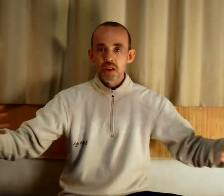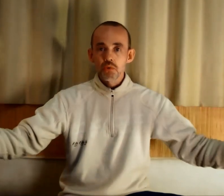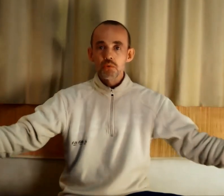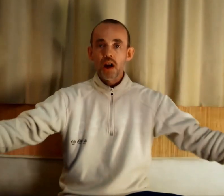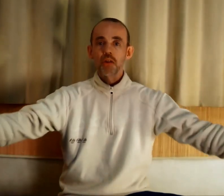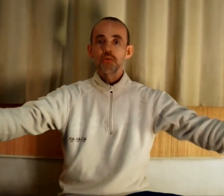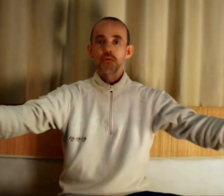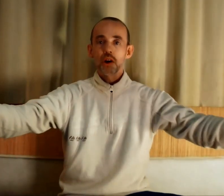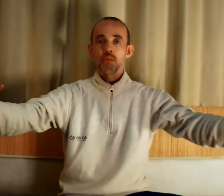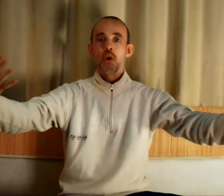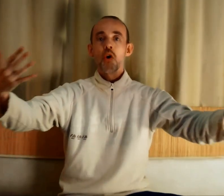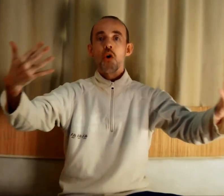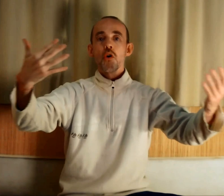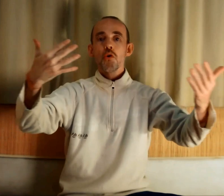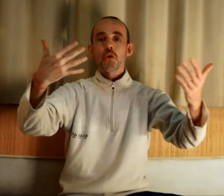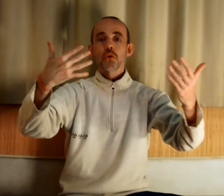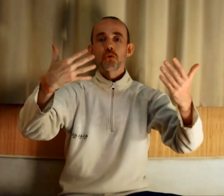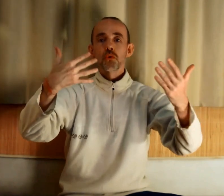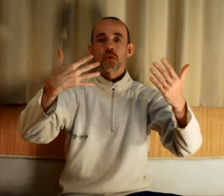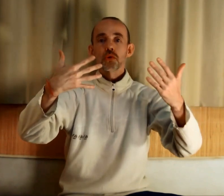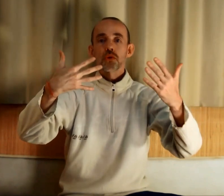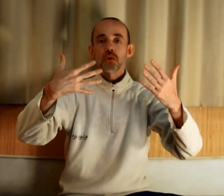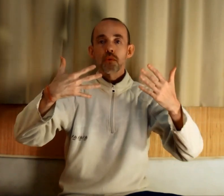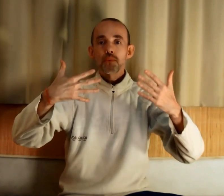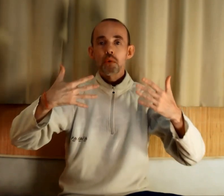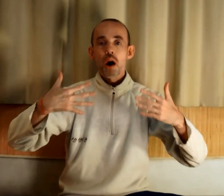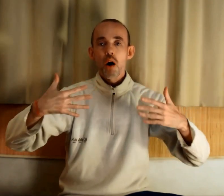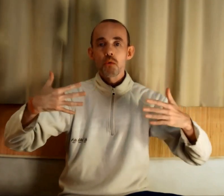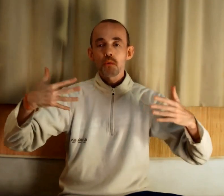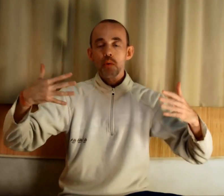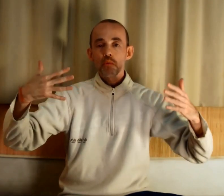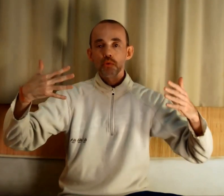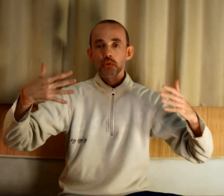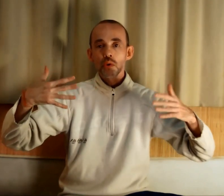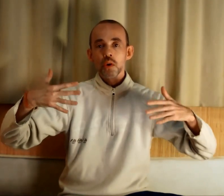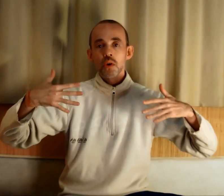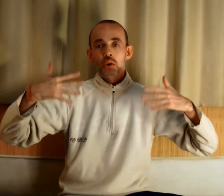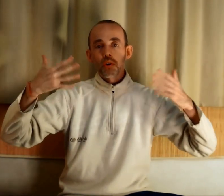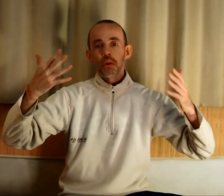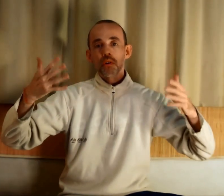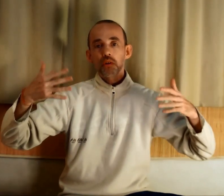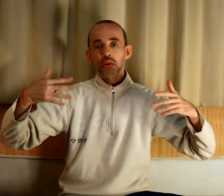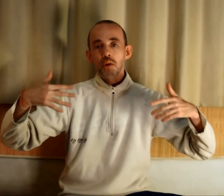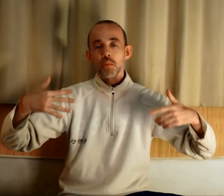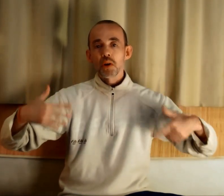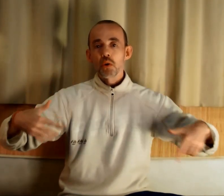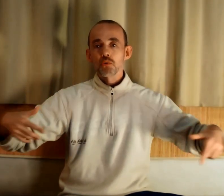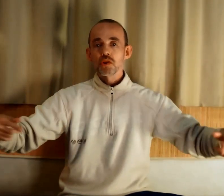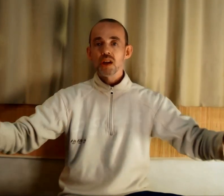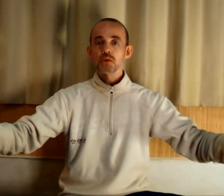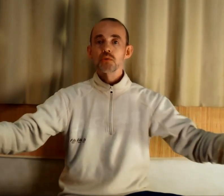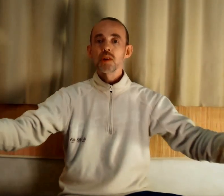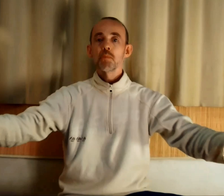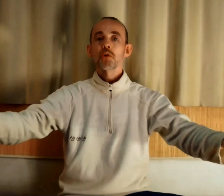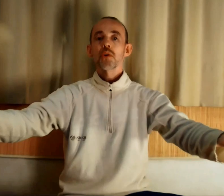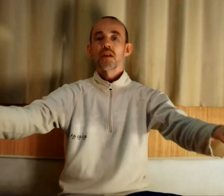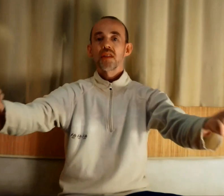et tout naturellement, le retour se fera au fur et mesure que l'enthousiasme se déportera